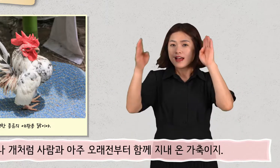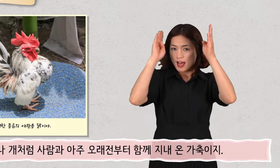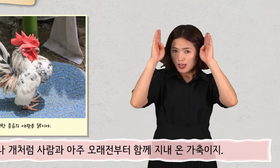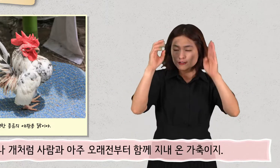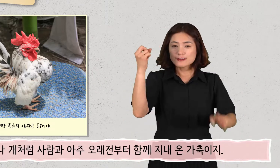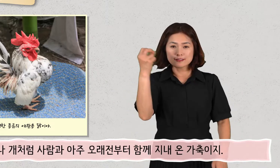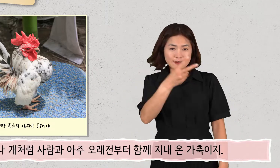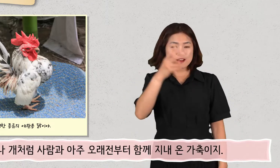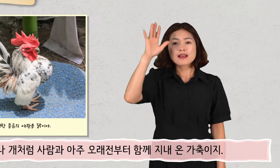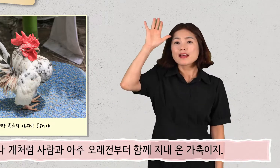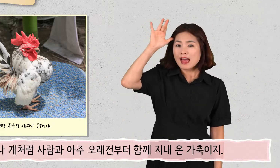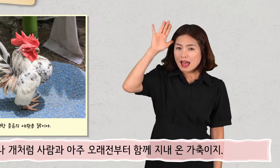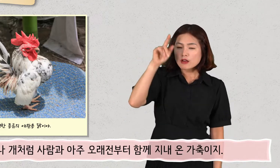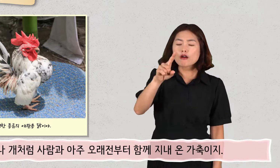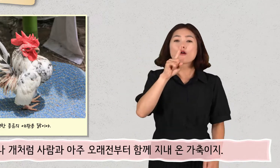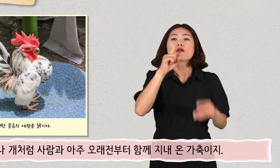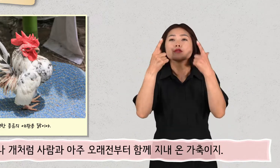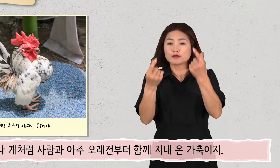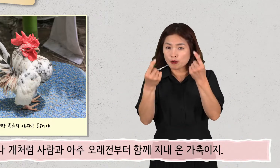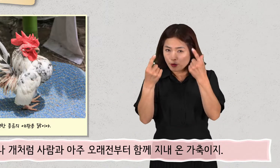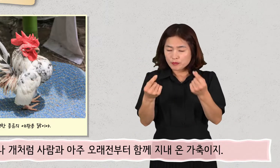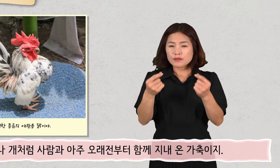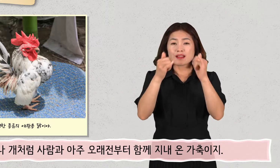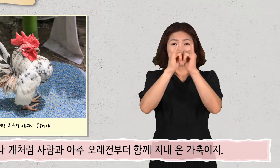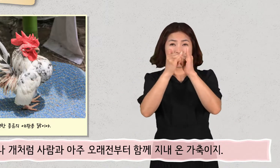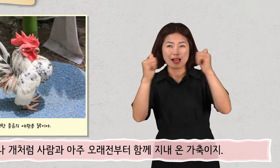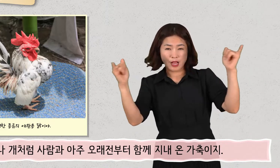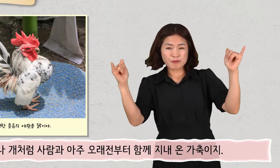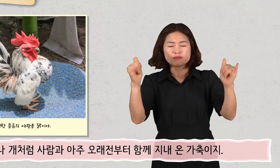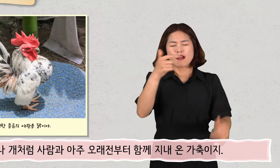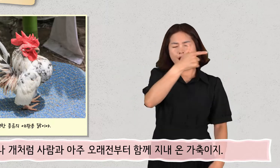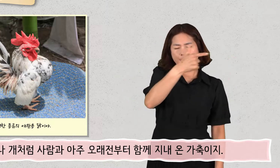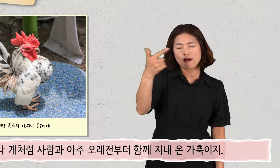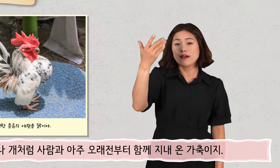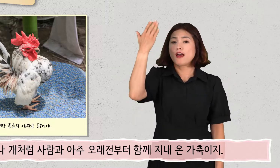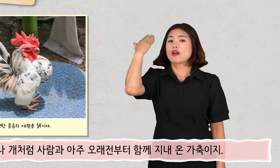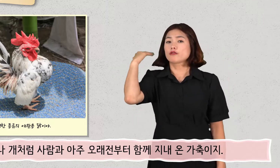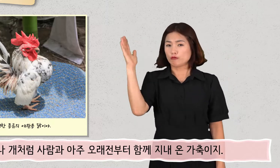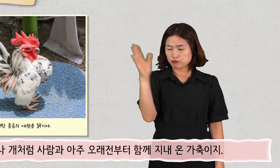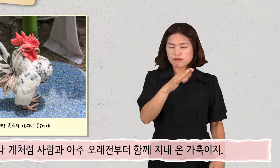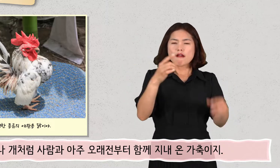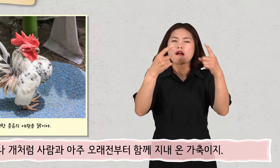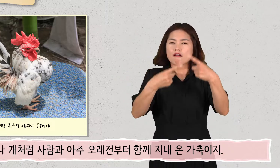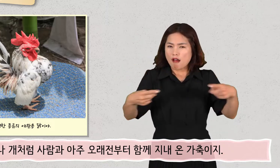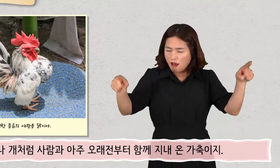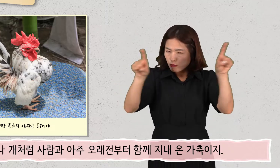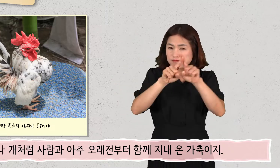낙이나 개처럼 사람과 아주 오래전부터 함께 지내온 가축이지.